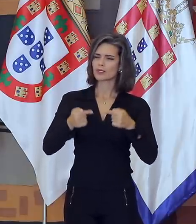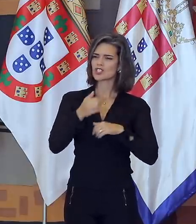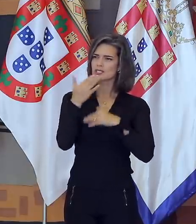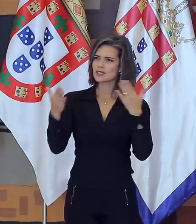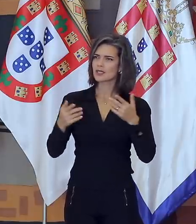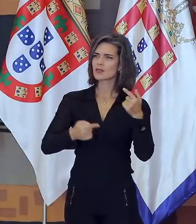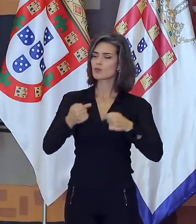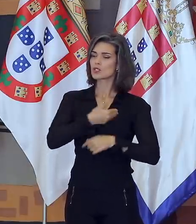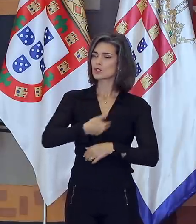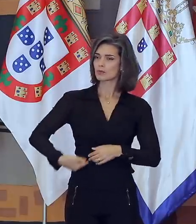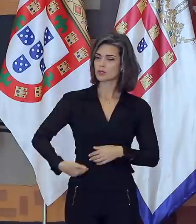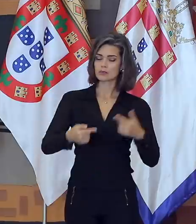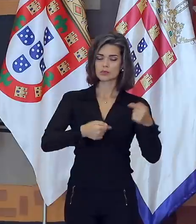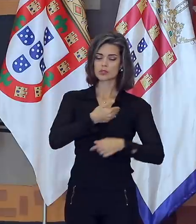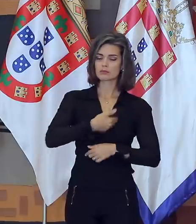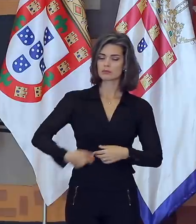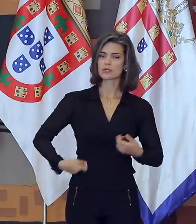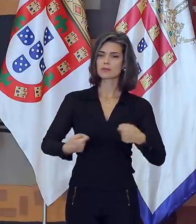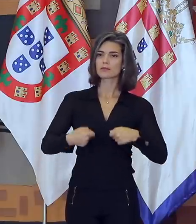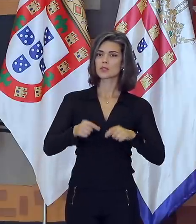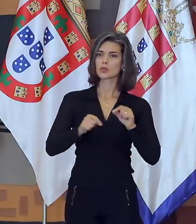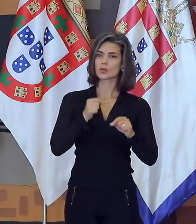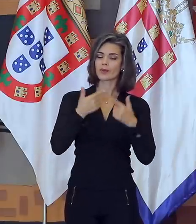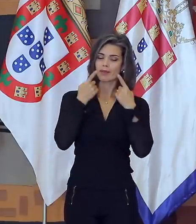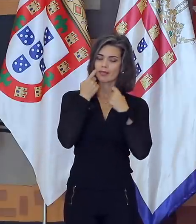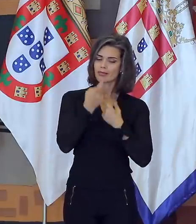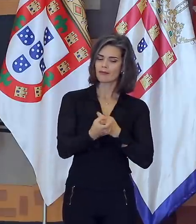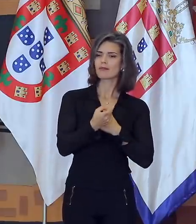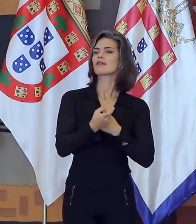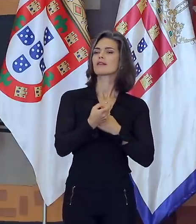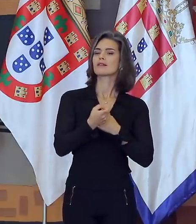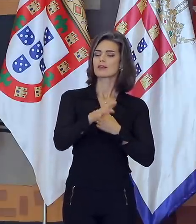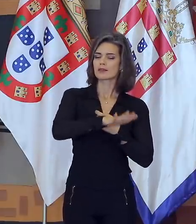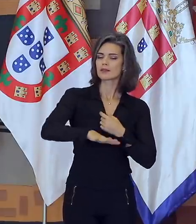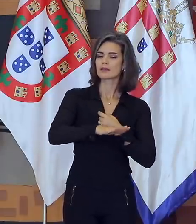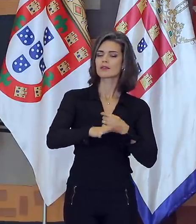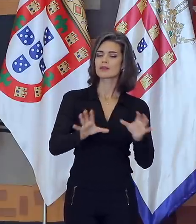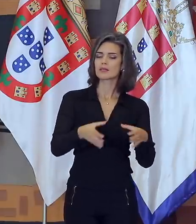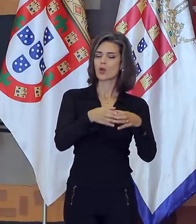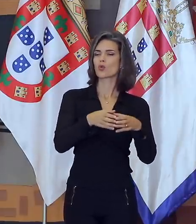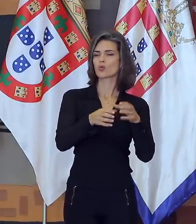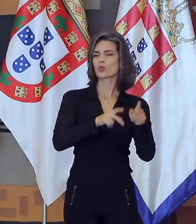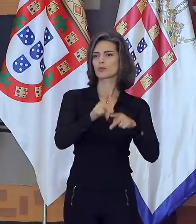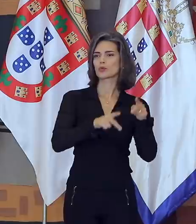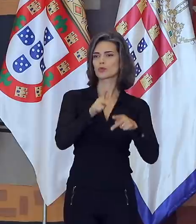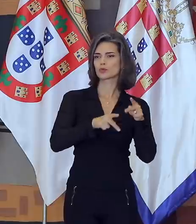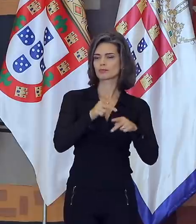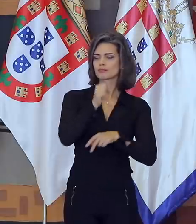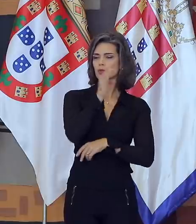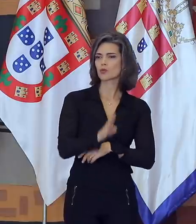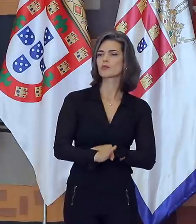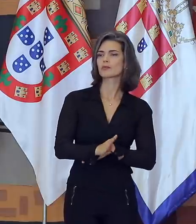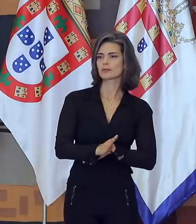Como política pública, deve estar a serviço do interesse público, das demandas da coletividade, sob pena de desvirtuar